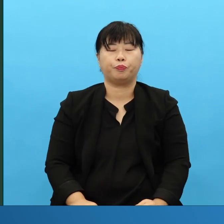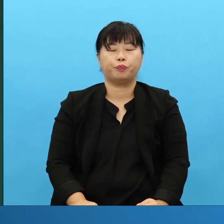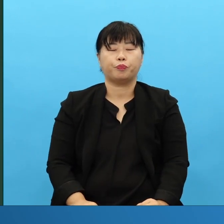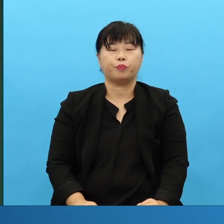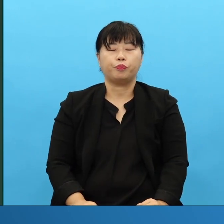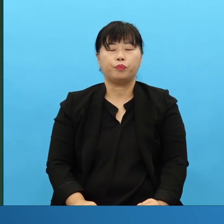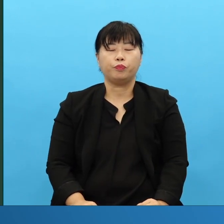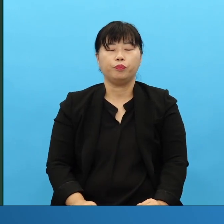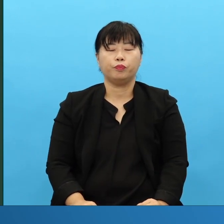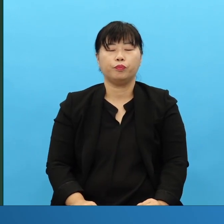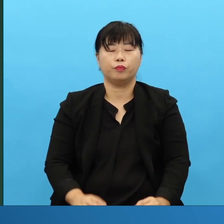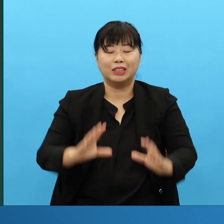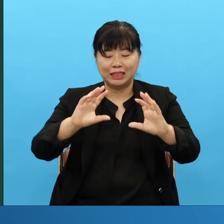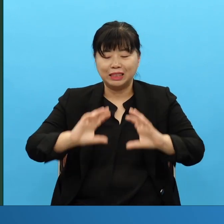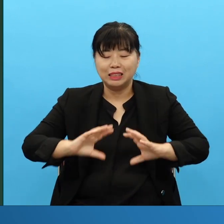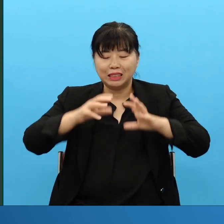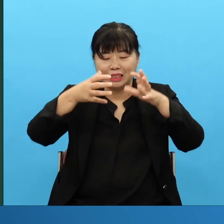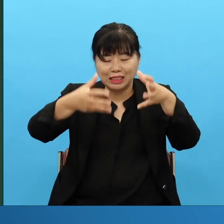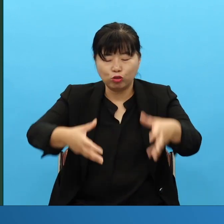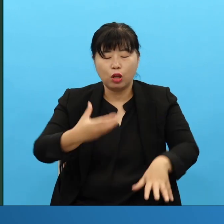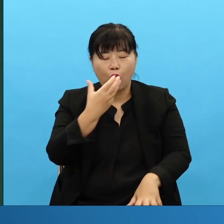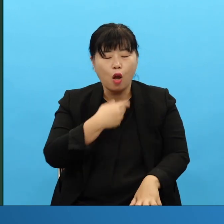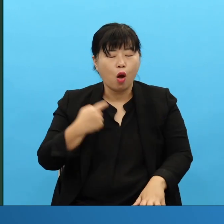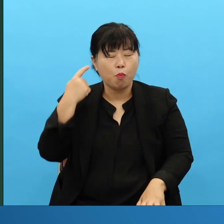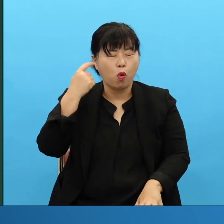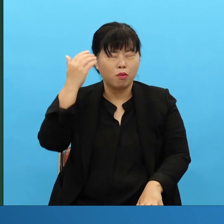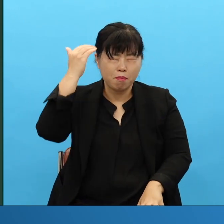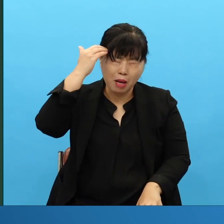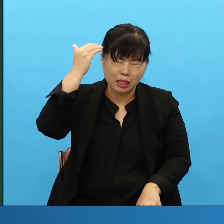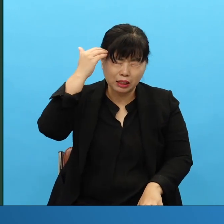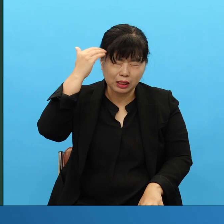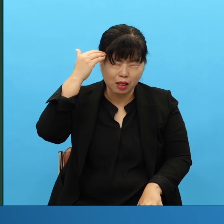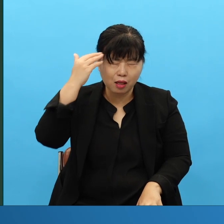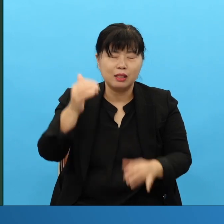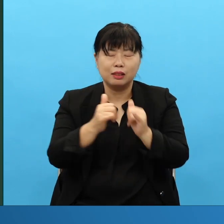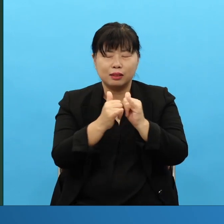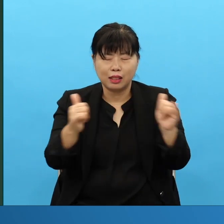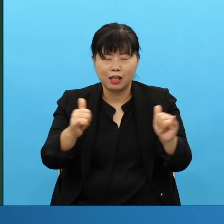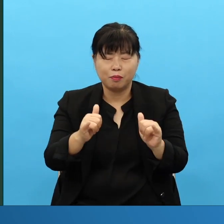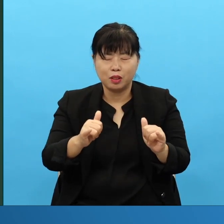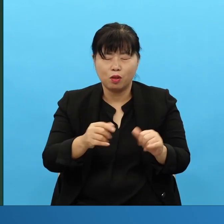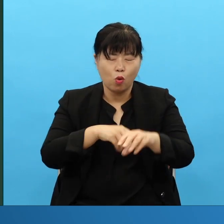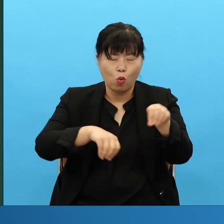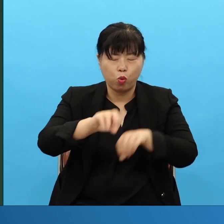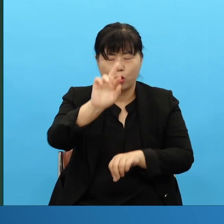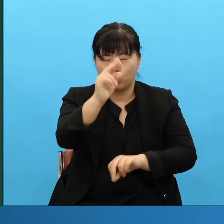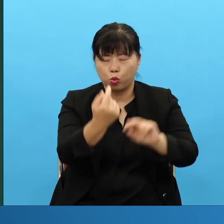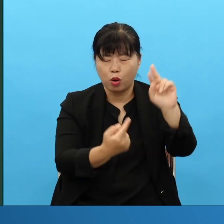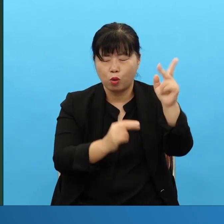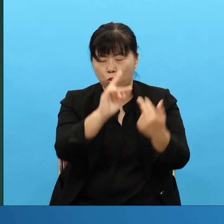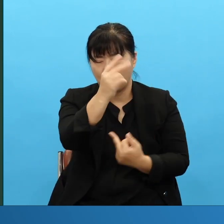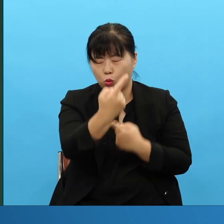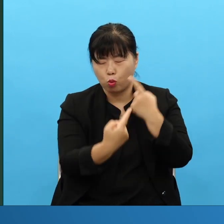지구상에 보금 막는 많은 사람들이 빛으로 돌아올 수 있도록 하나님이 축복해 주옵소서 예